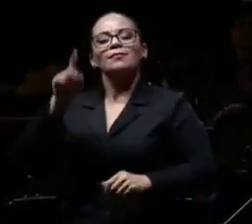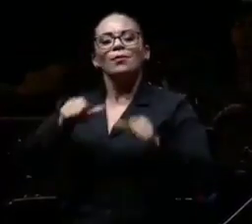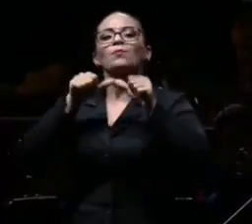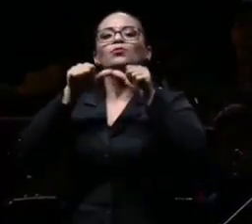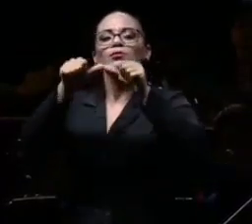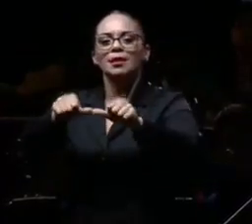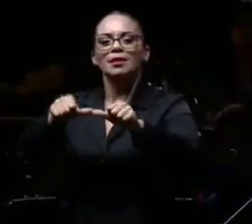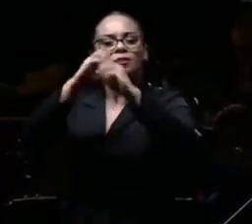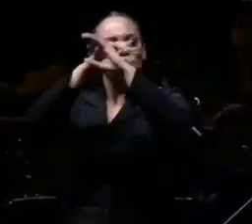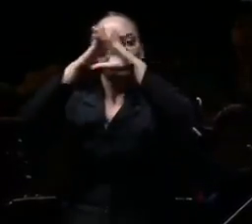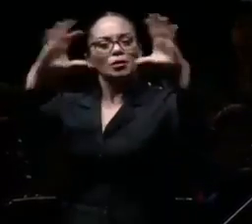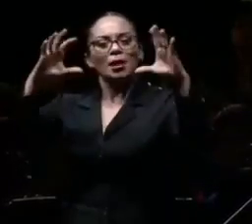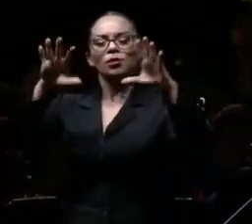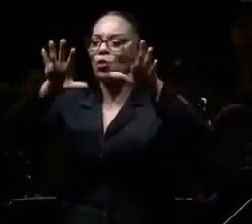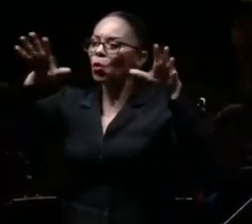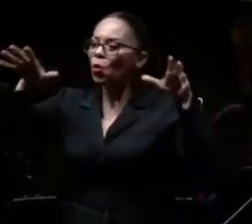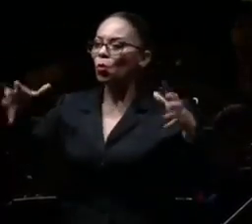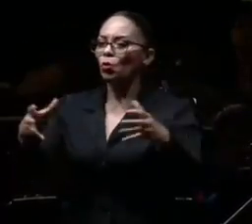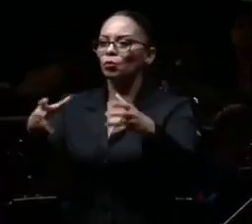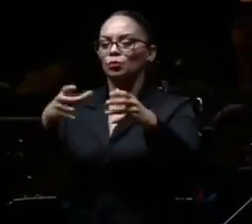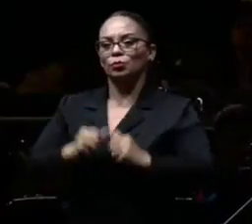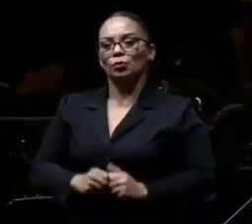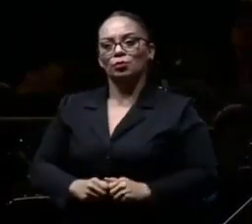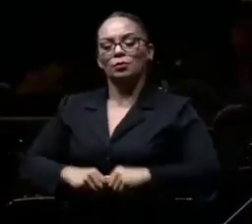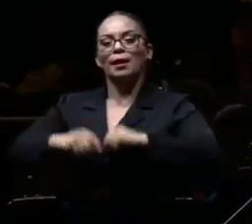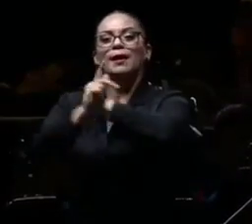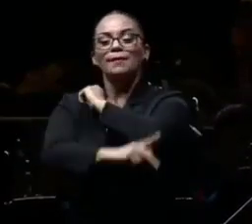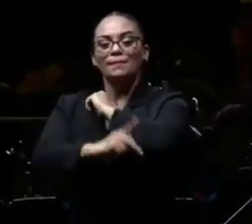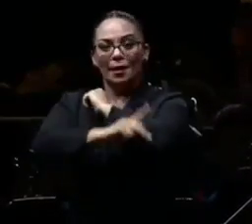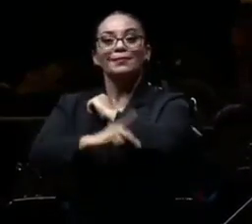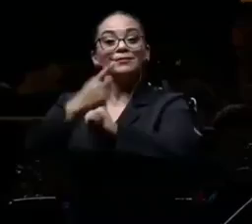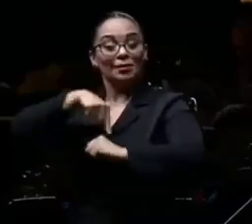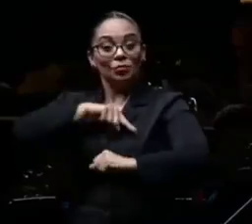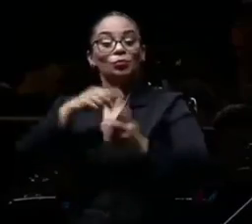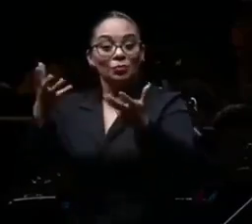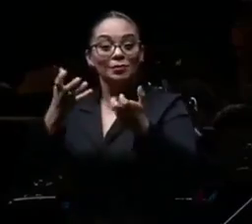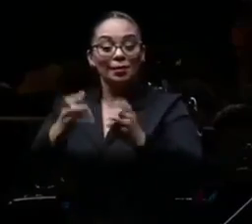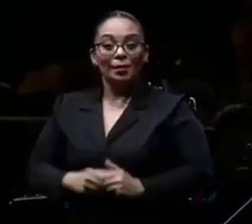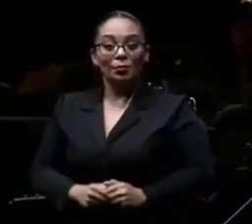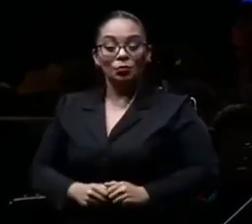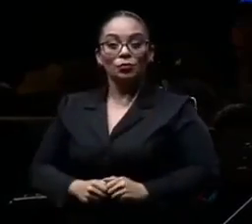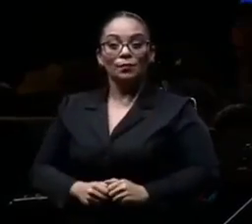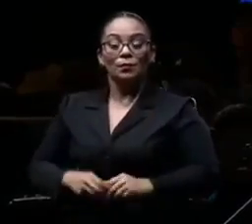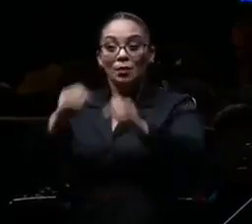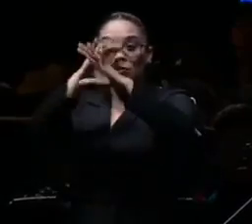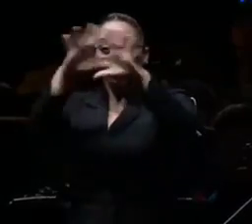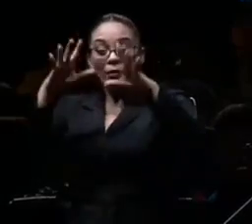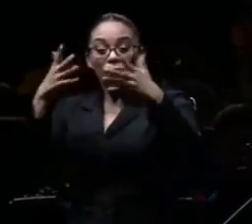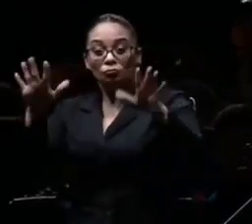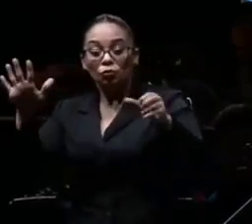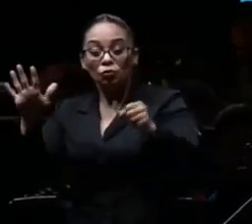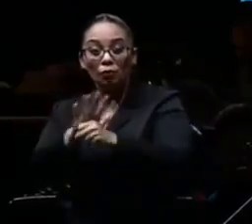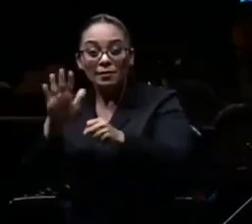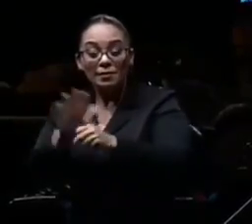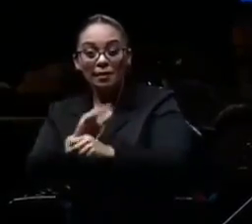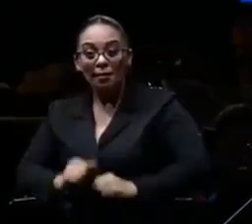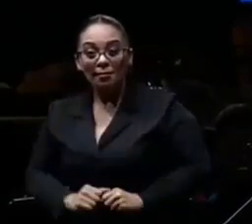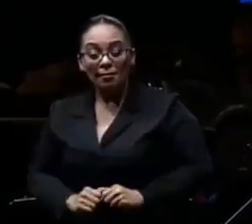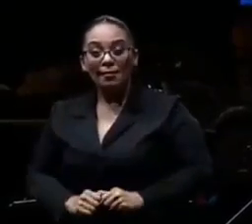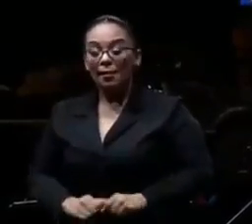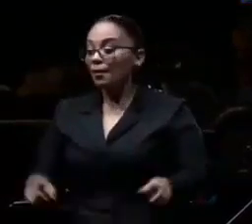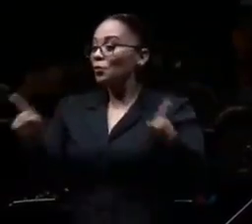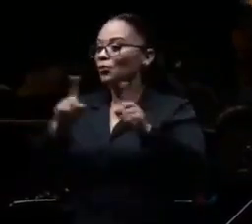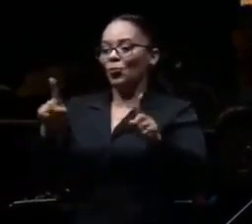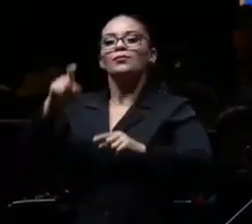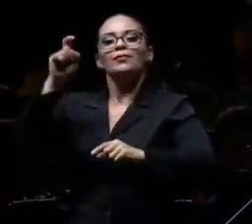soñando juntos el país que queremos, pero el sueño no va a ser suficiente, tenemos